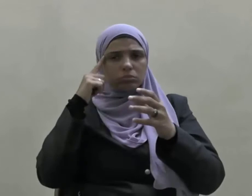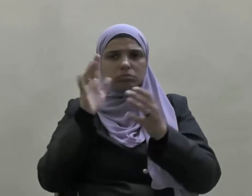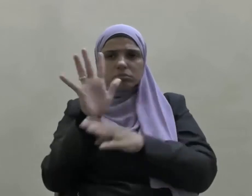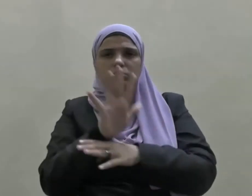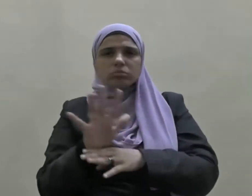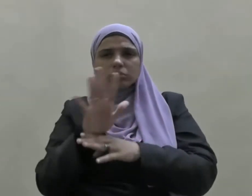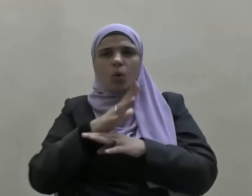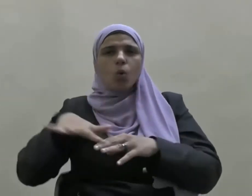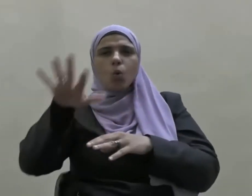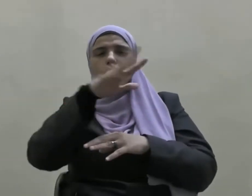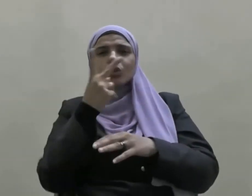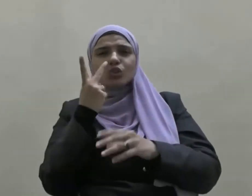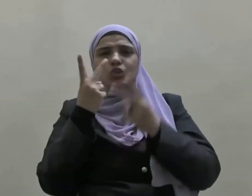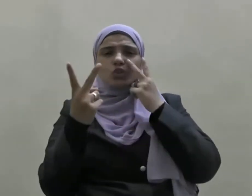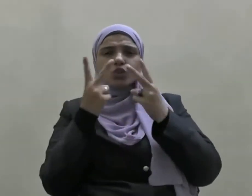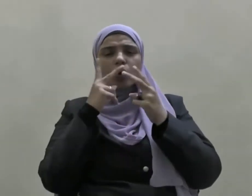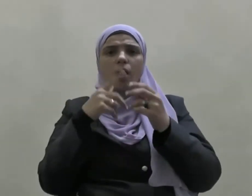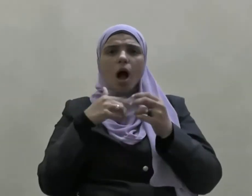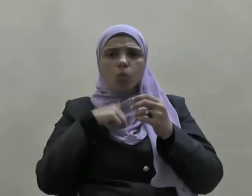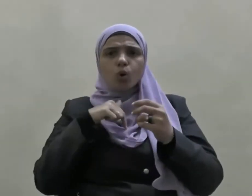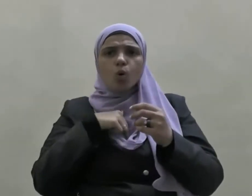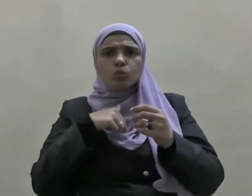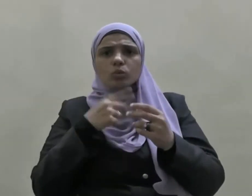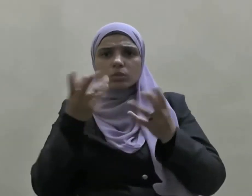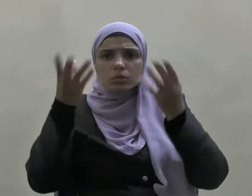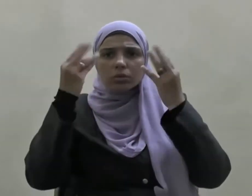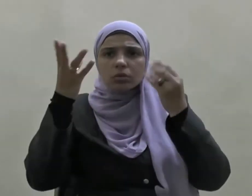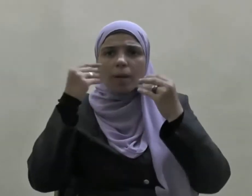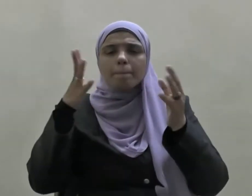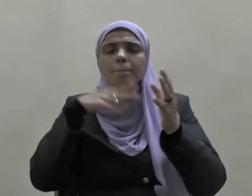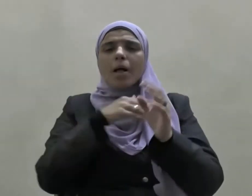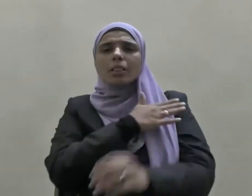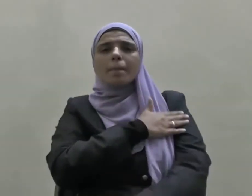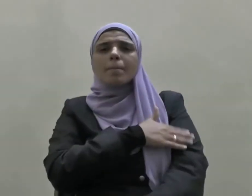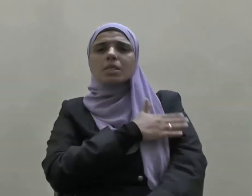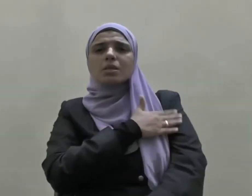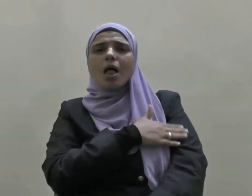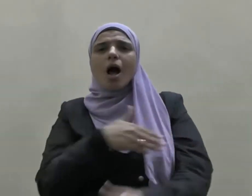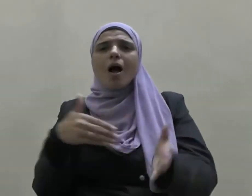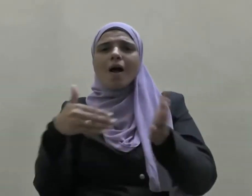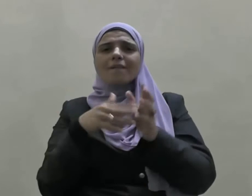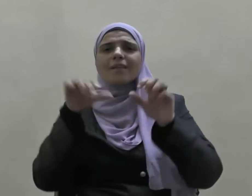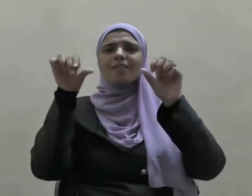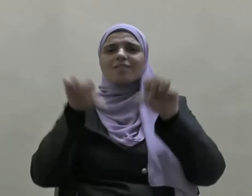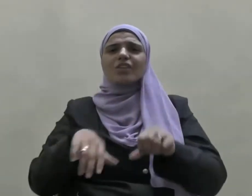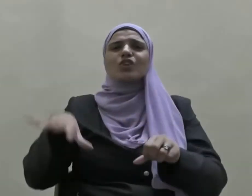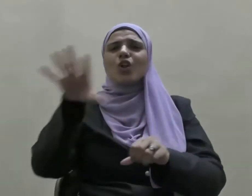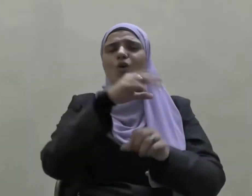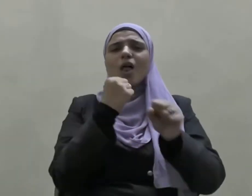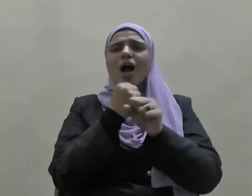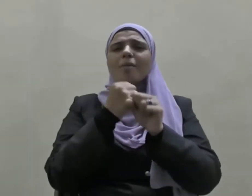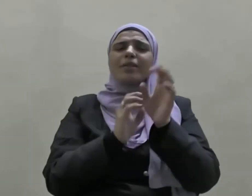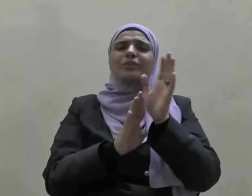واللعب على وطر الحاجة والمصالح الآنية التي لا